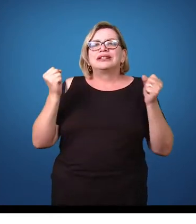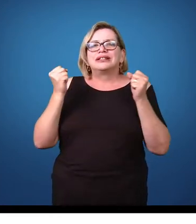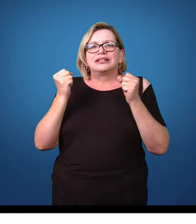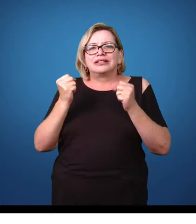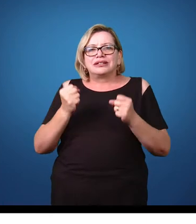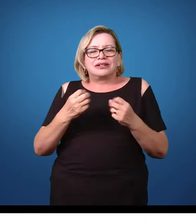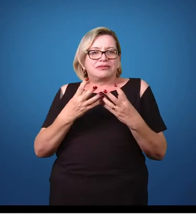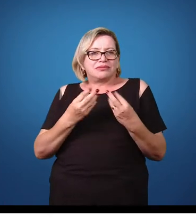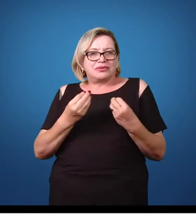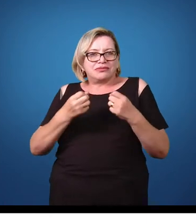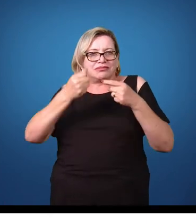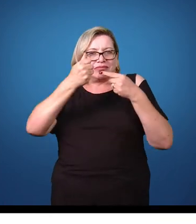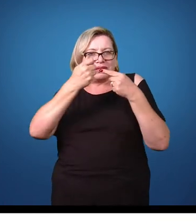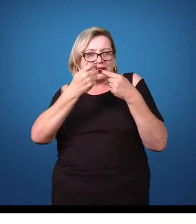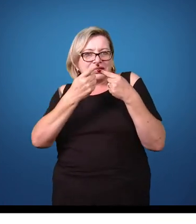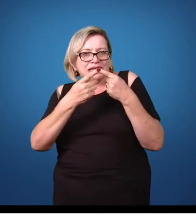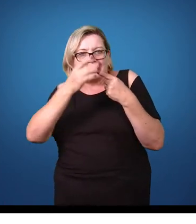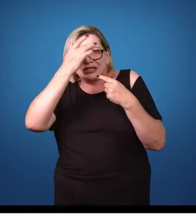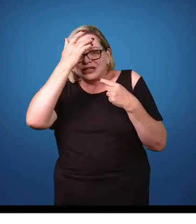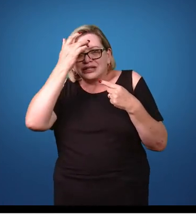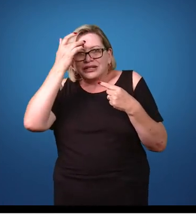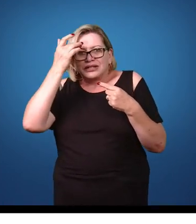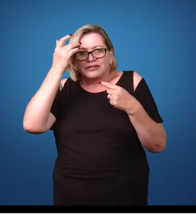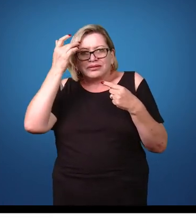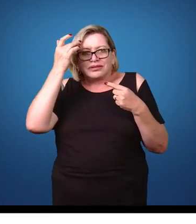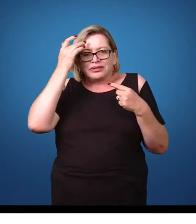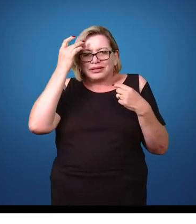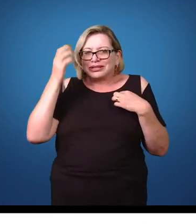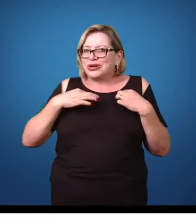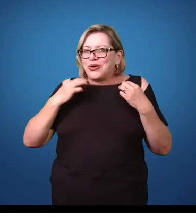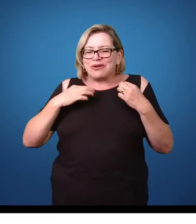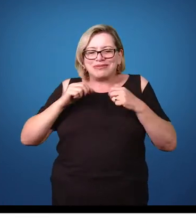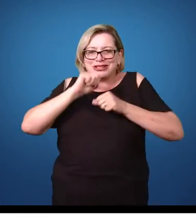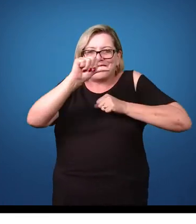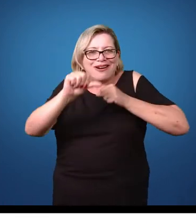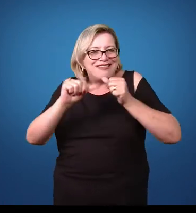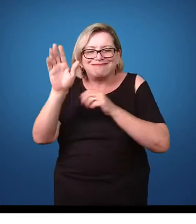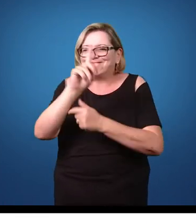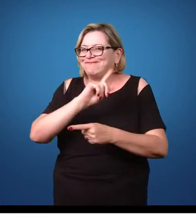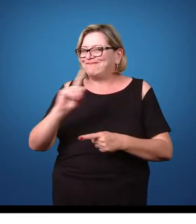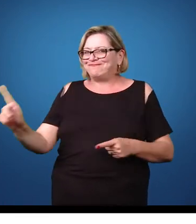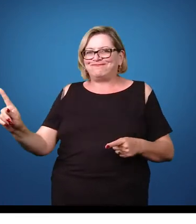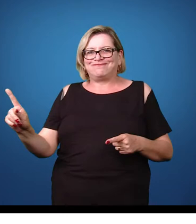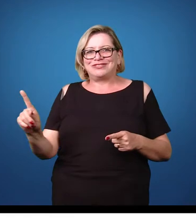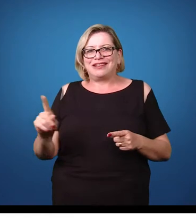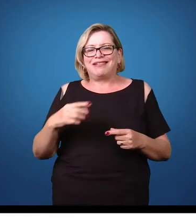tipo de piolho, ele é muito característico de pessoas que não trocam de roupa,